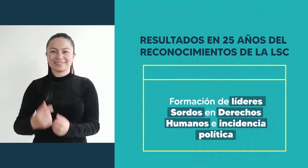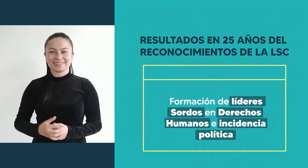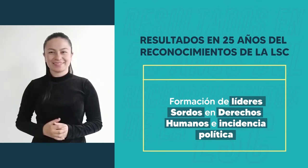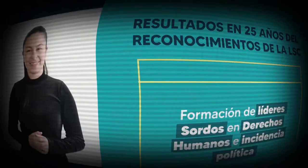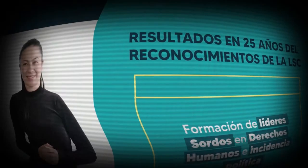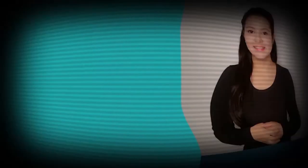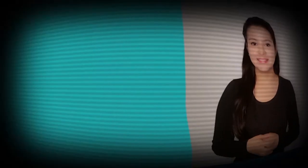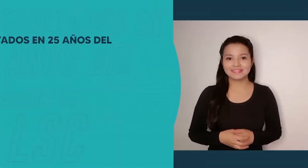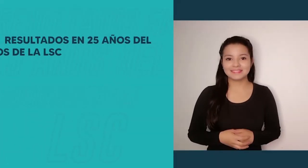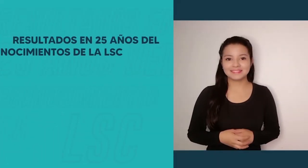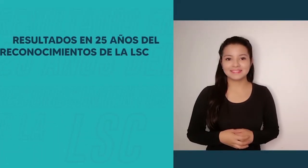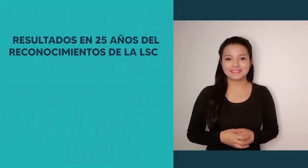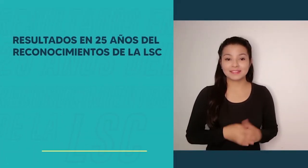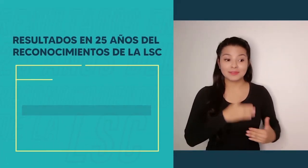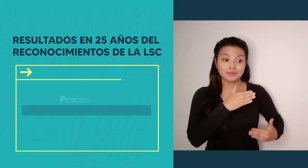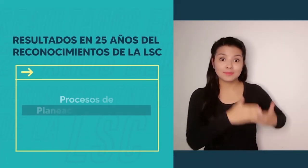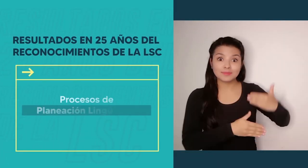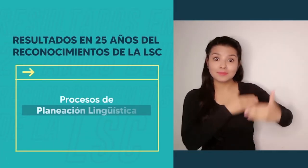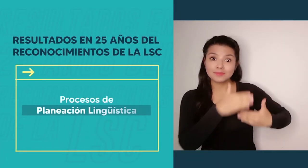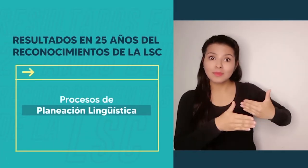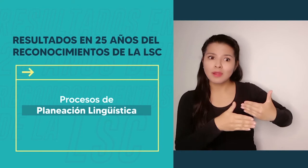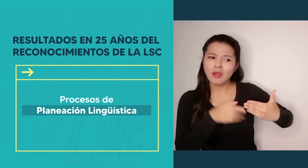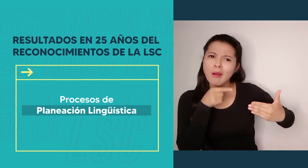Procesos de planeación lingüística.